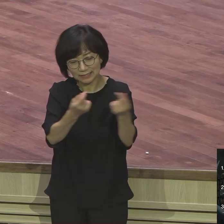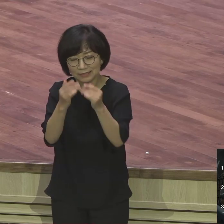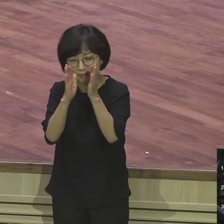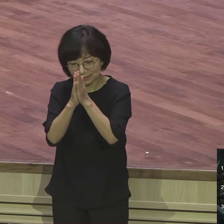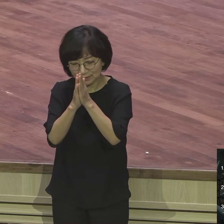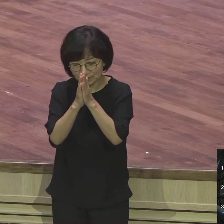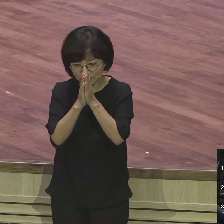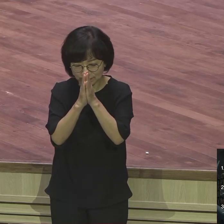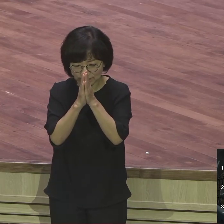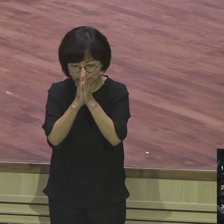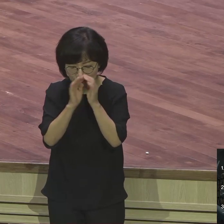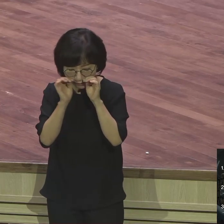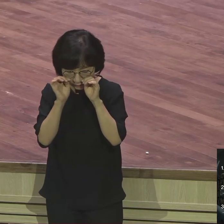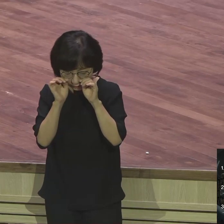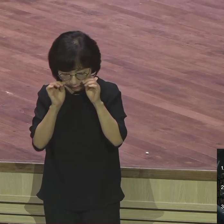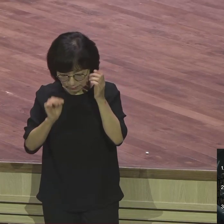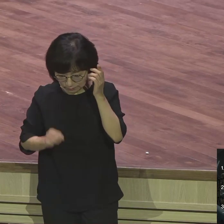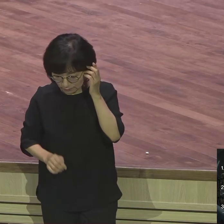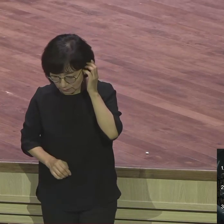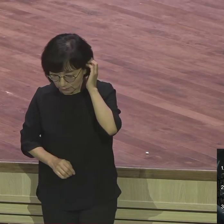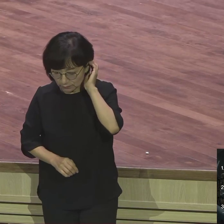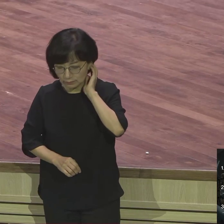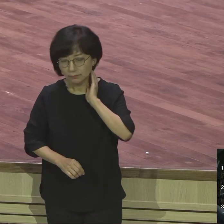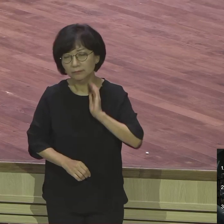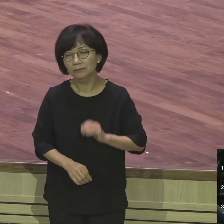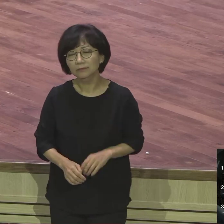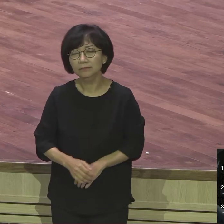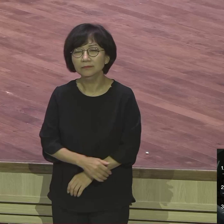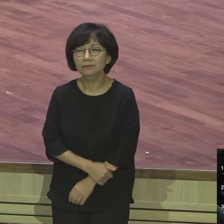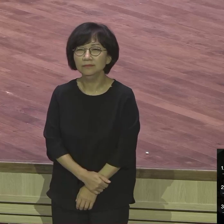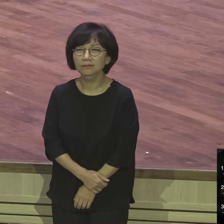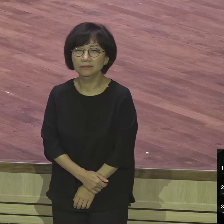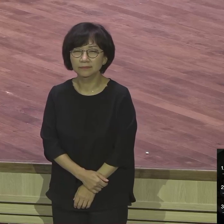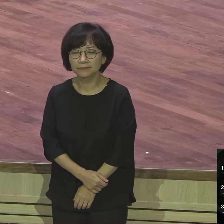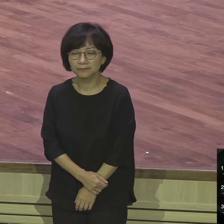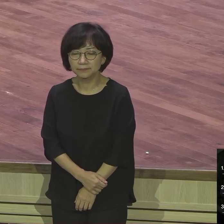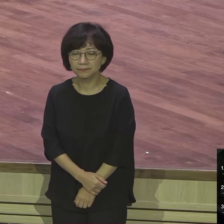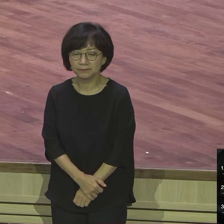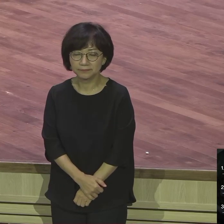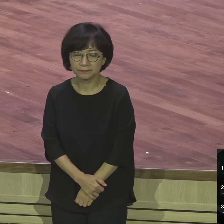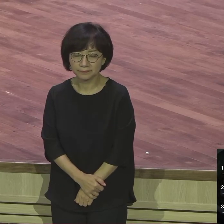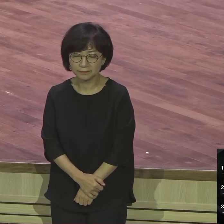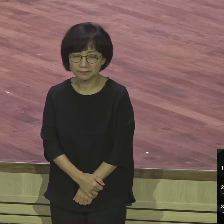주의원 사랑해 예수 우리 아무리 하나님의 원희만 해도 영계 모든 주의원